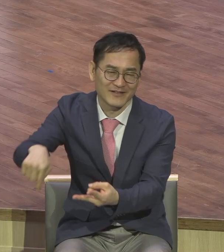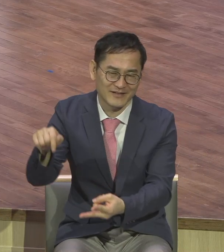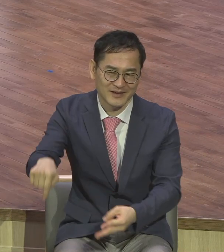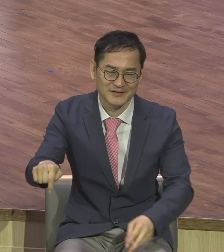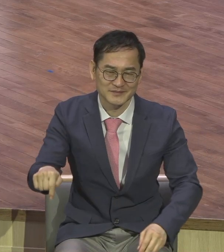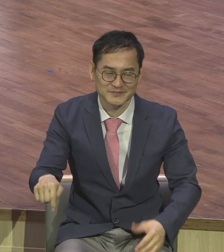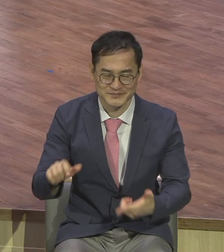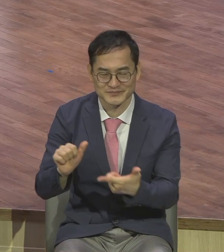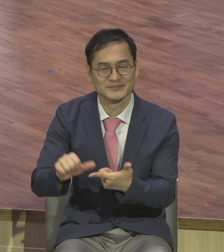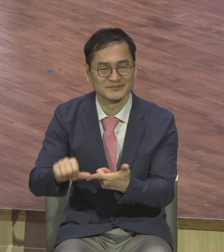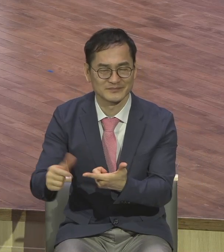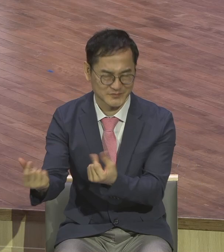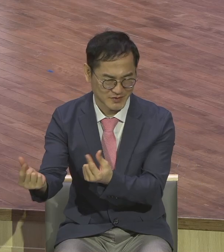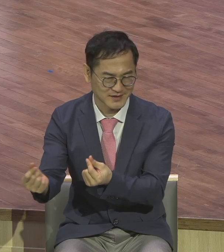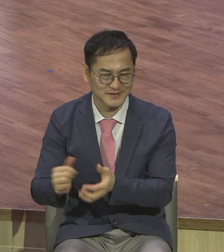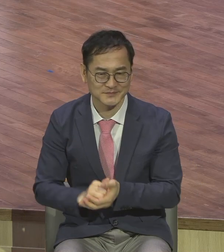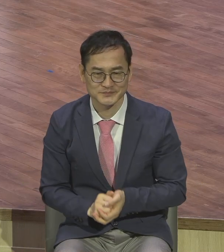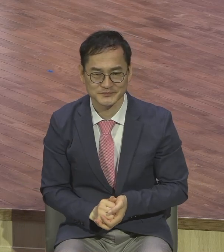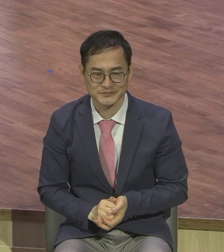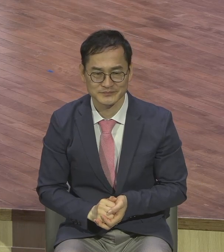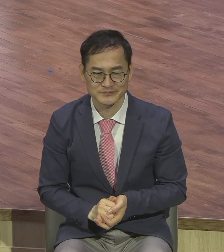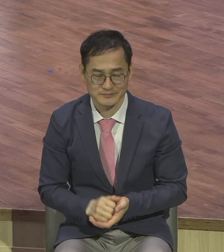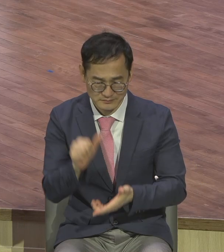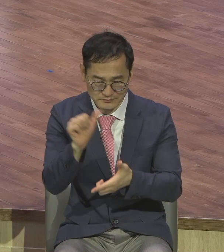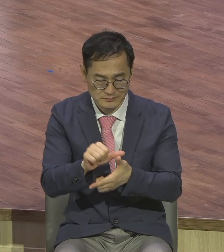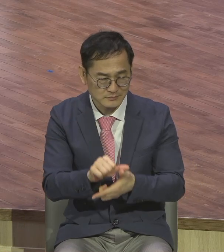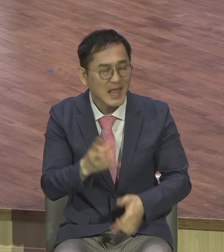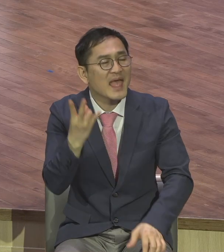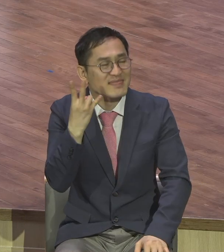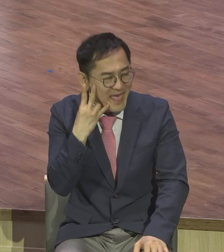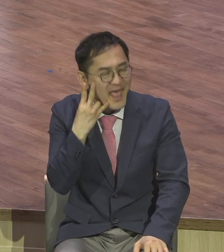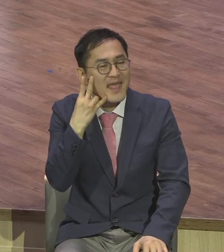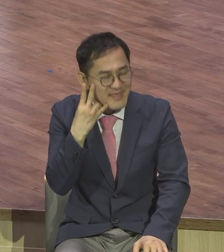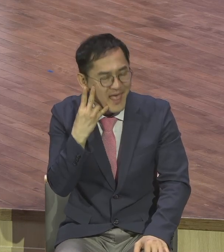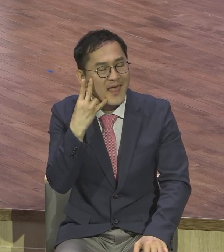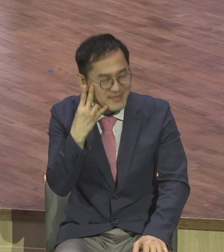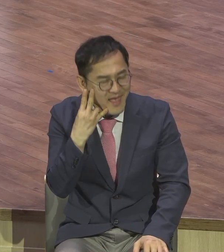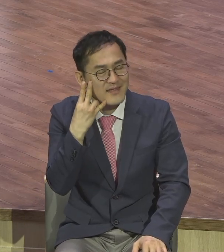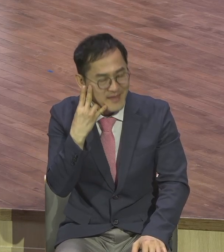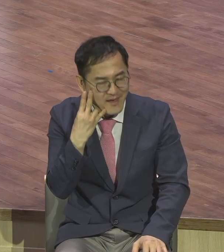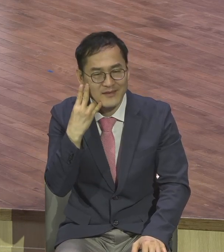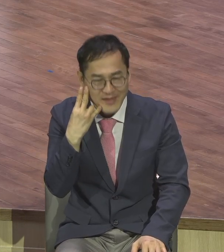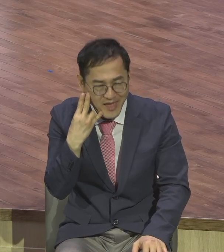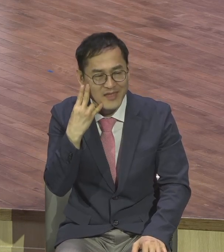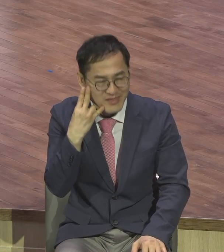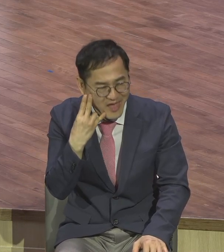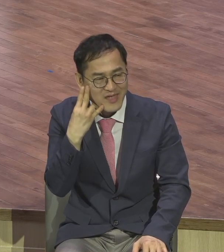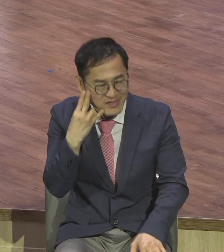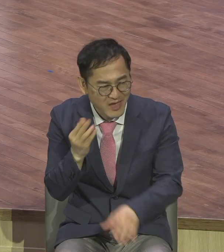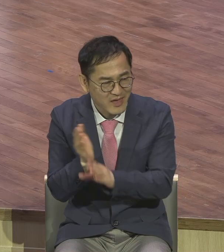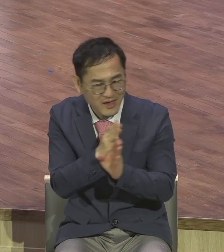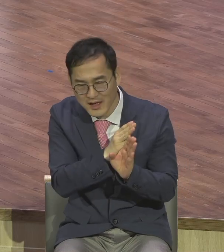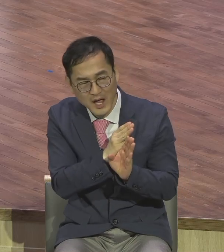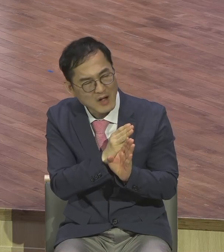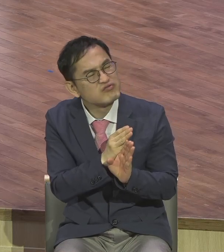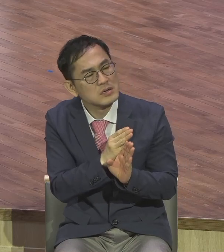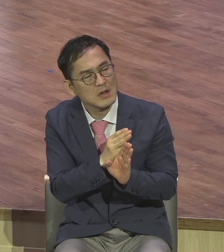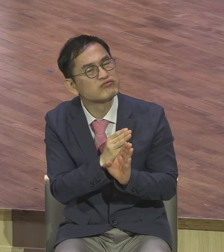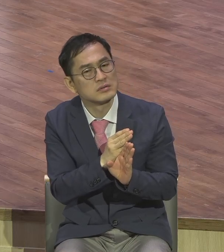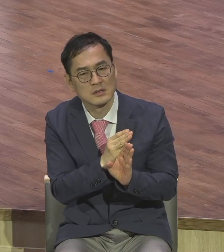맏아들이 대답만 하고 거창하게 대답을 했는데 실제 아버지 뜻대로 행하지 않았어요. 이걸 뭐라 그래요?